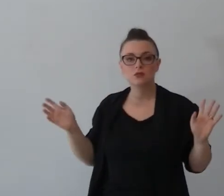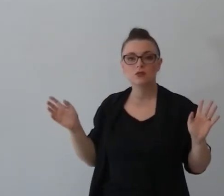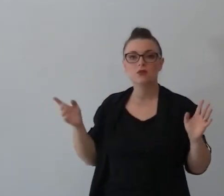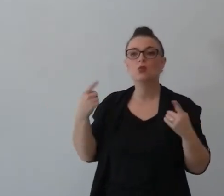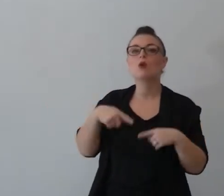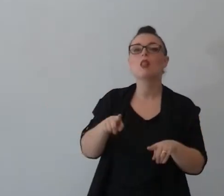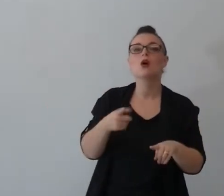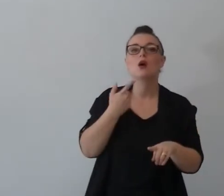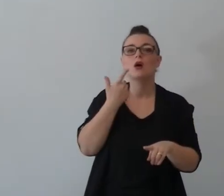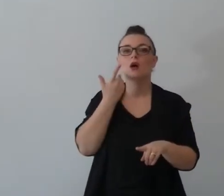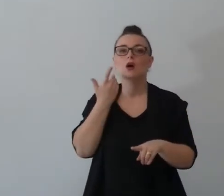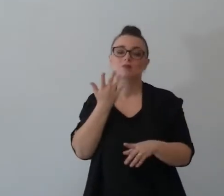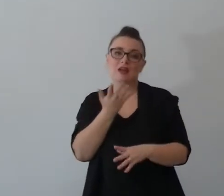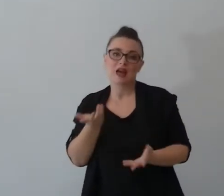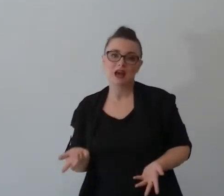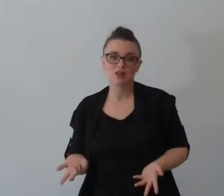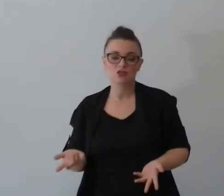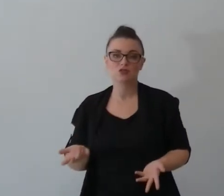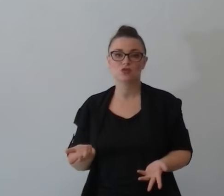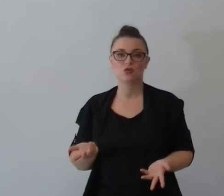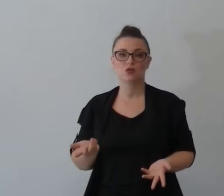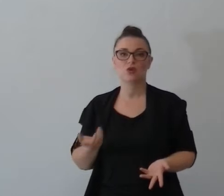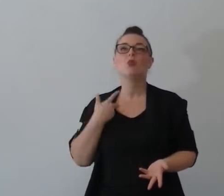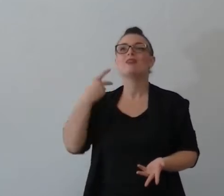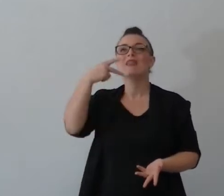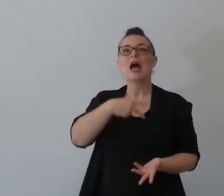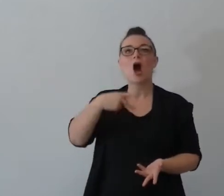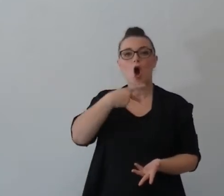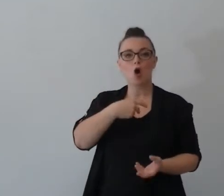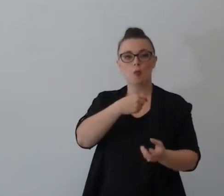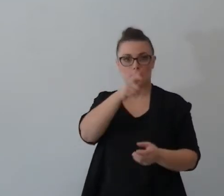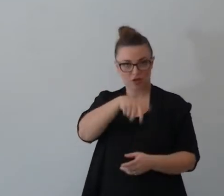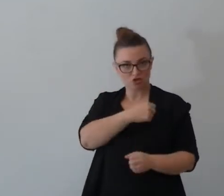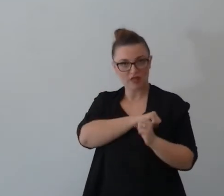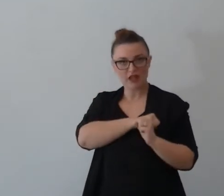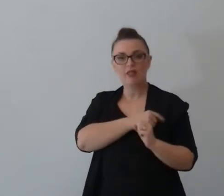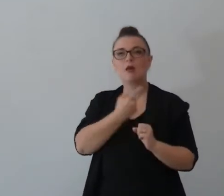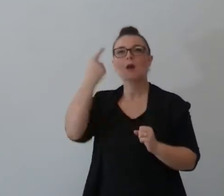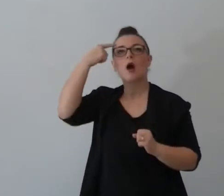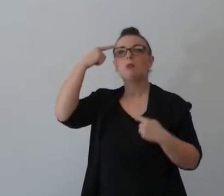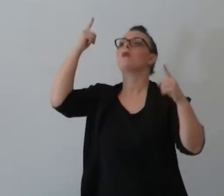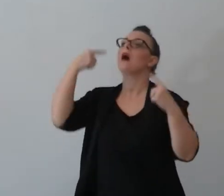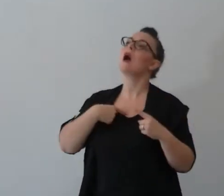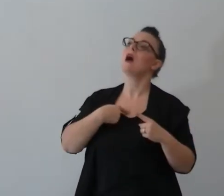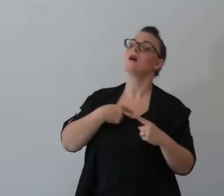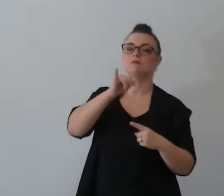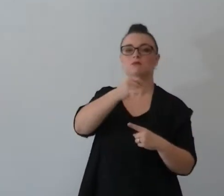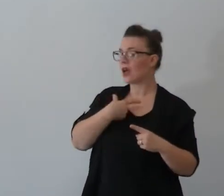guarda vai e fai sesso con il capo mi sembrava male perché perché